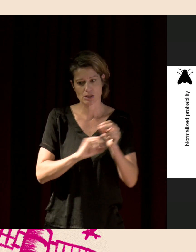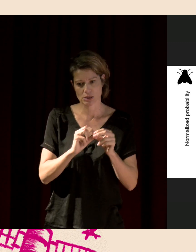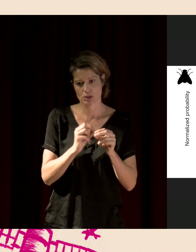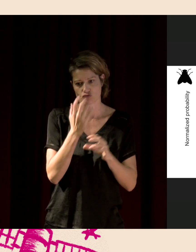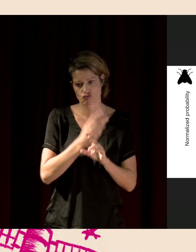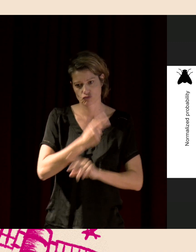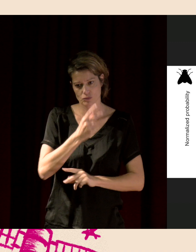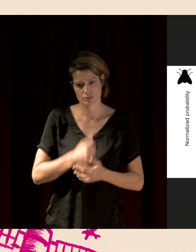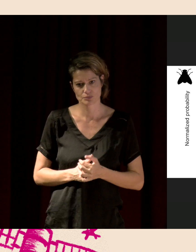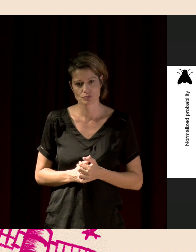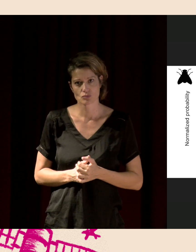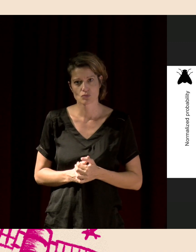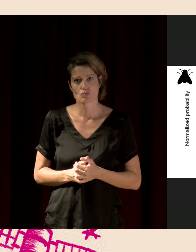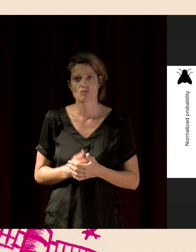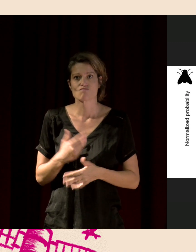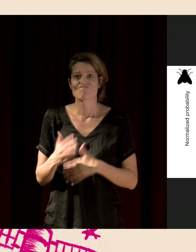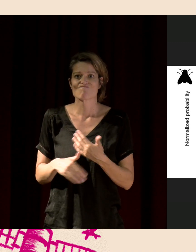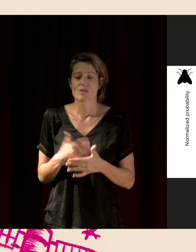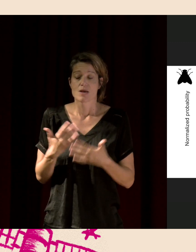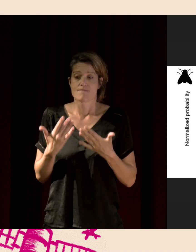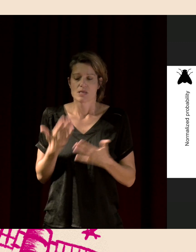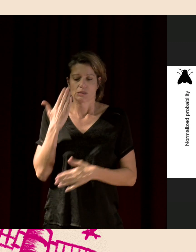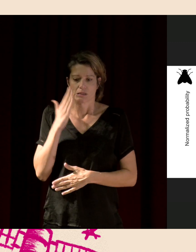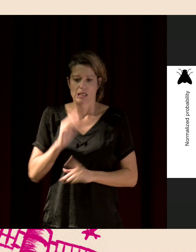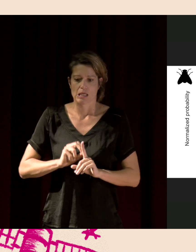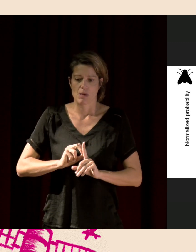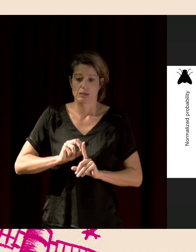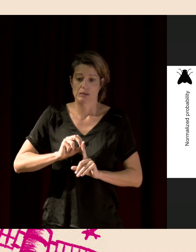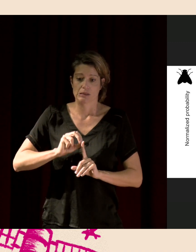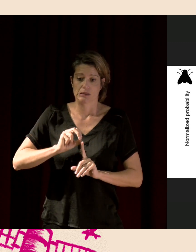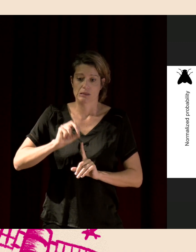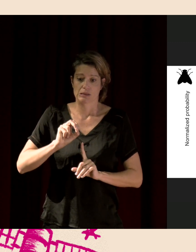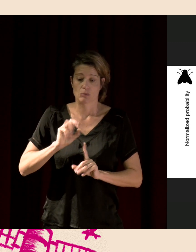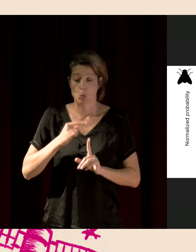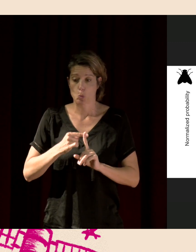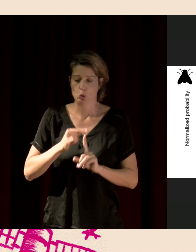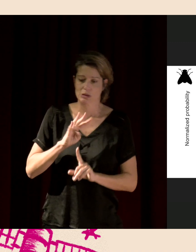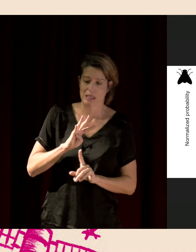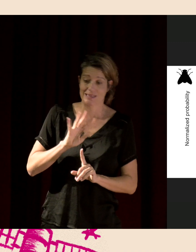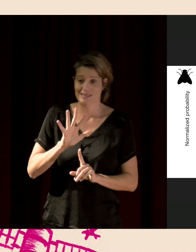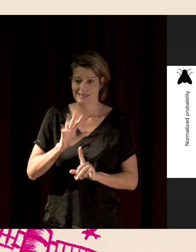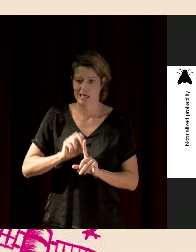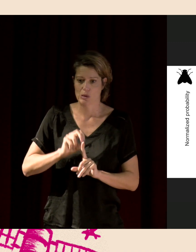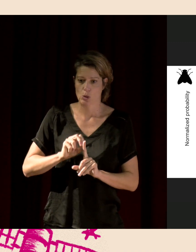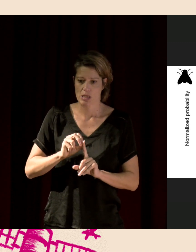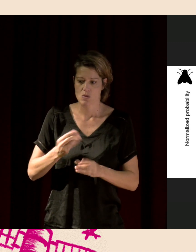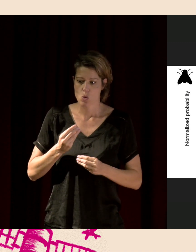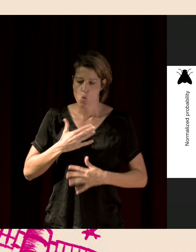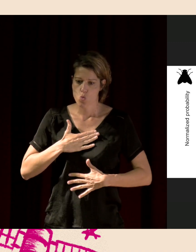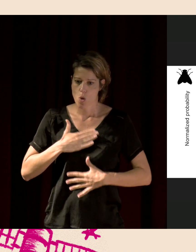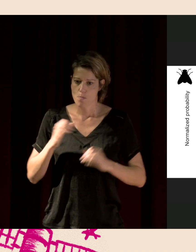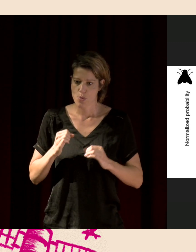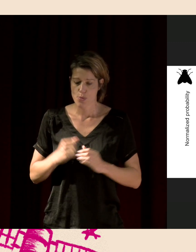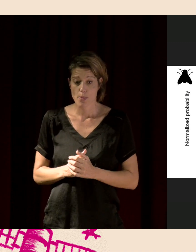degré, maintenant on parle de plus 4 degrés, ce qui fait très peur, vous voyez que potentiellement, en fait, ça peut avantager les pollinisateurs,